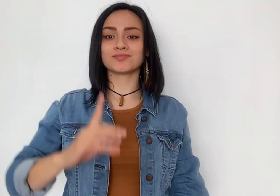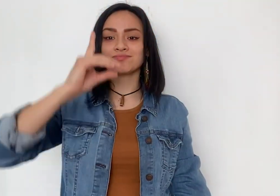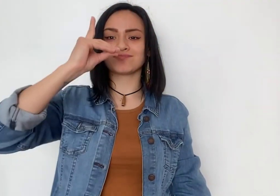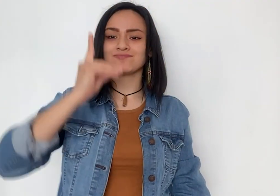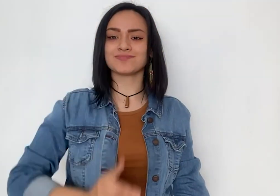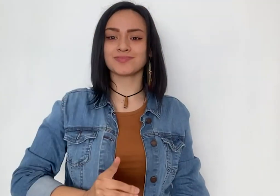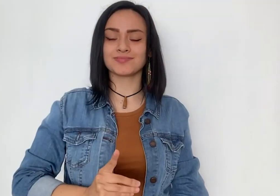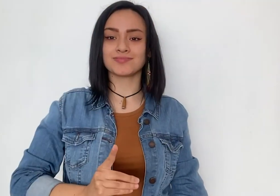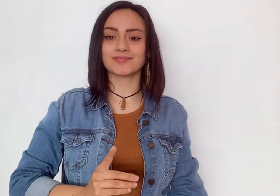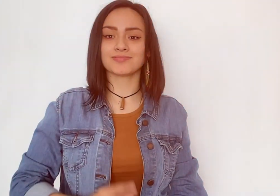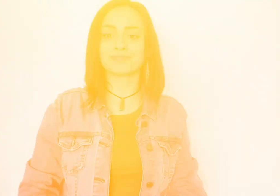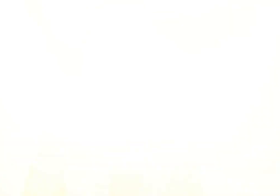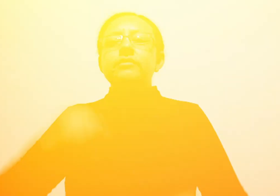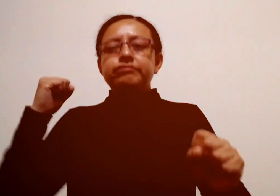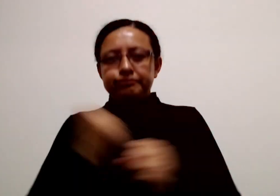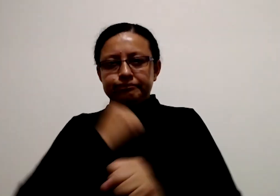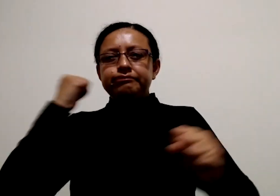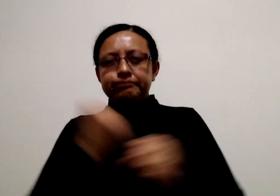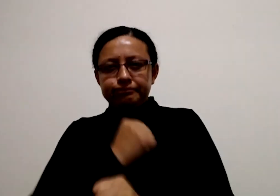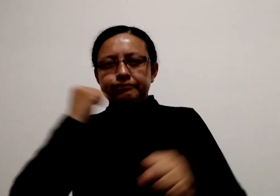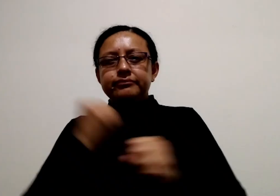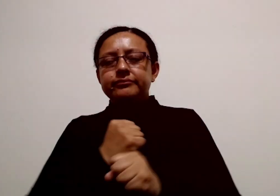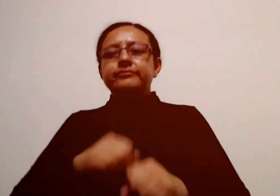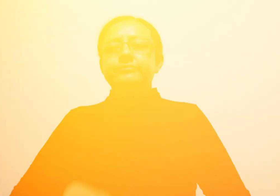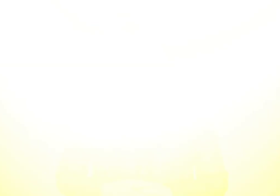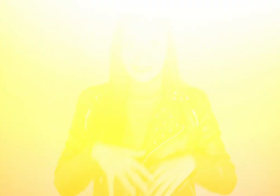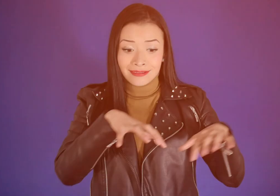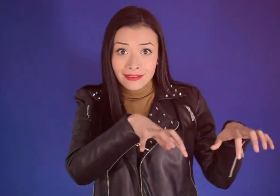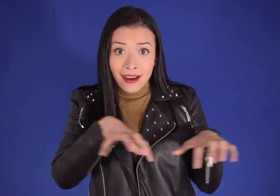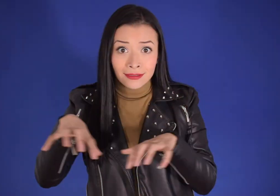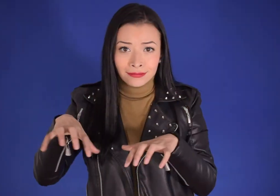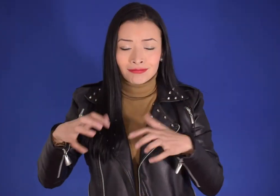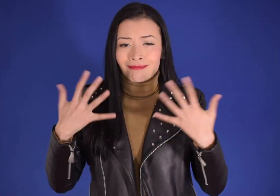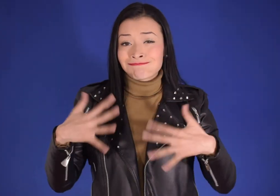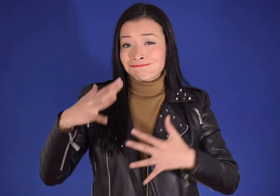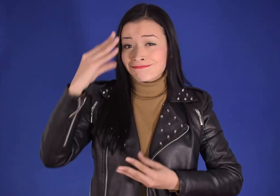Decididas Trabajadoras Valientes